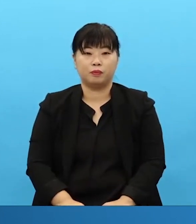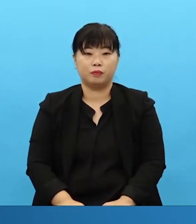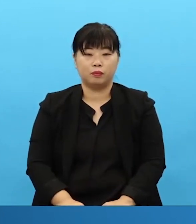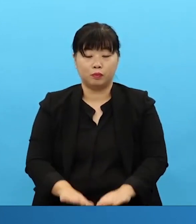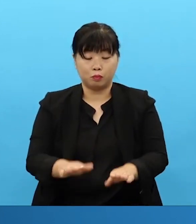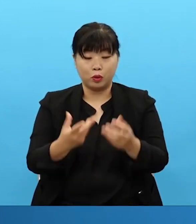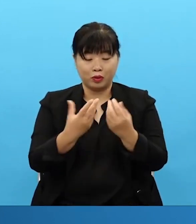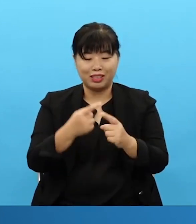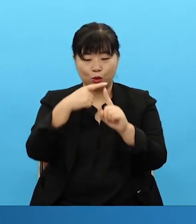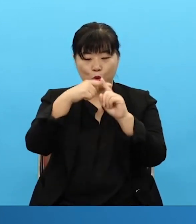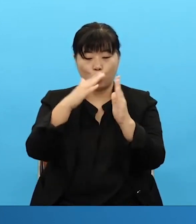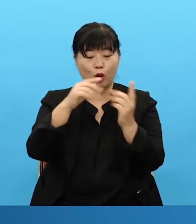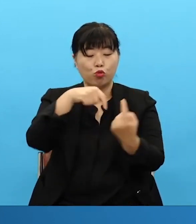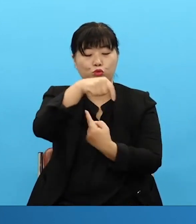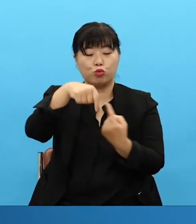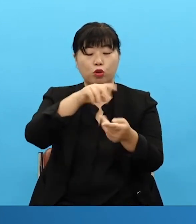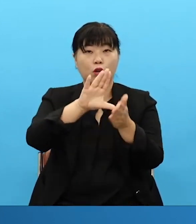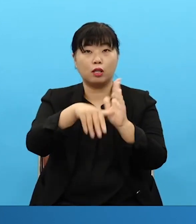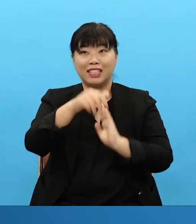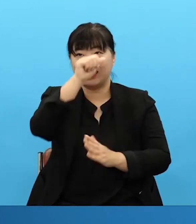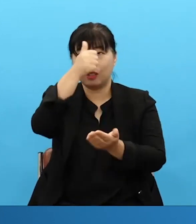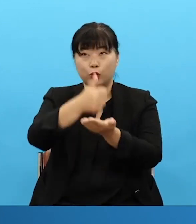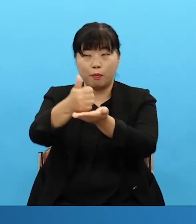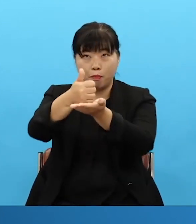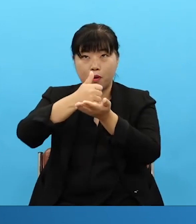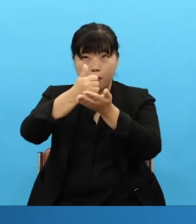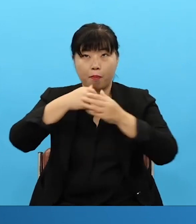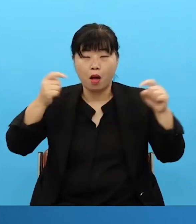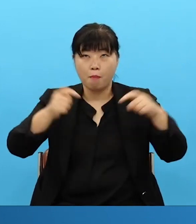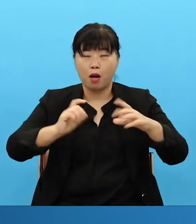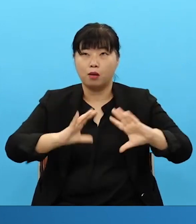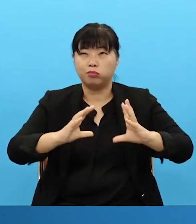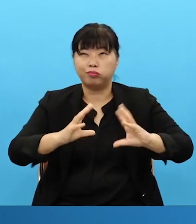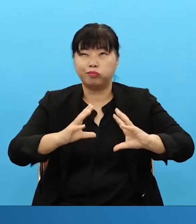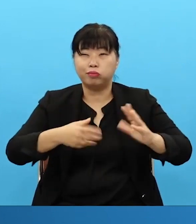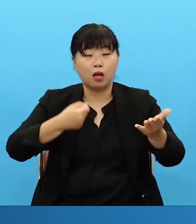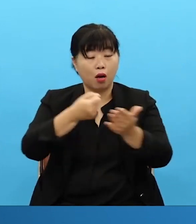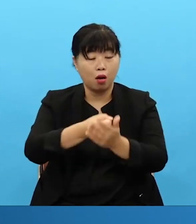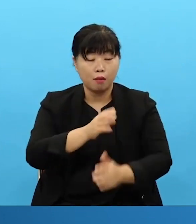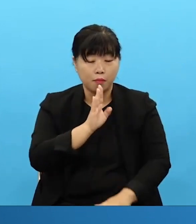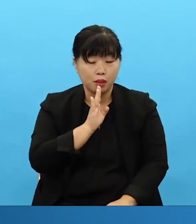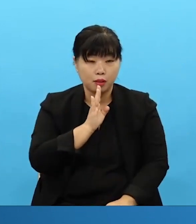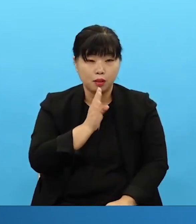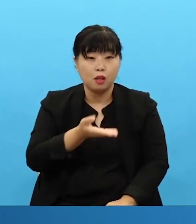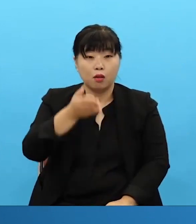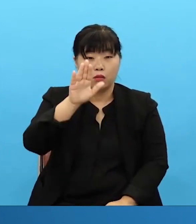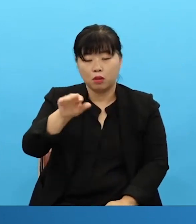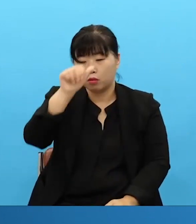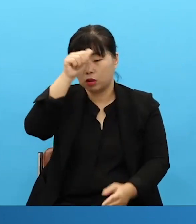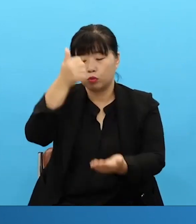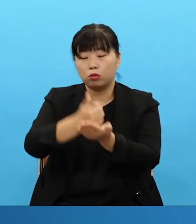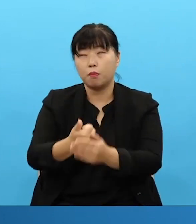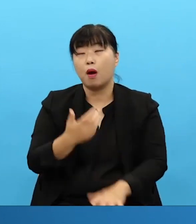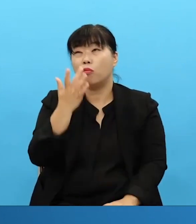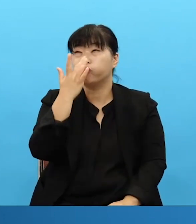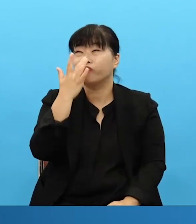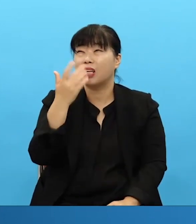It's usually the elders who gather together and a message is given to them and it's the elders who make decisions. But if